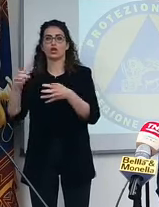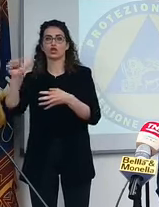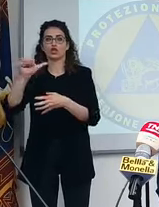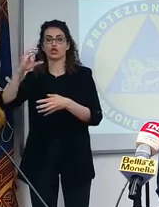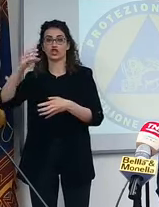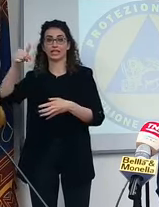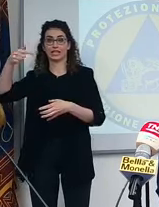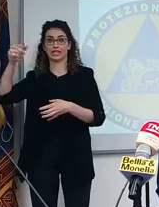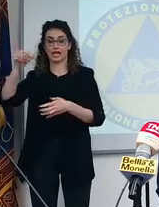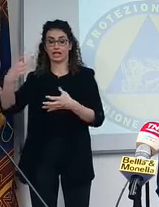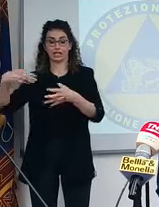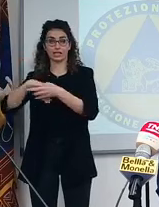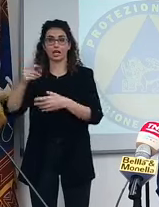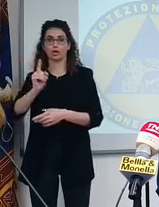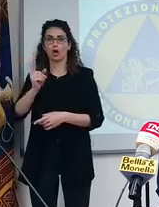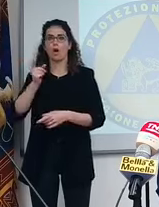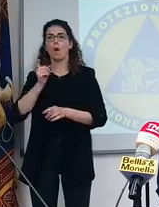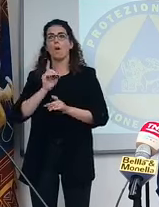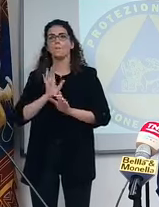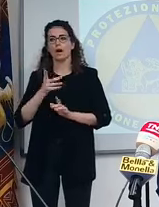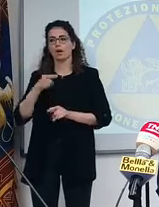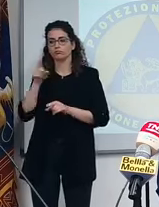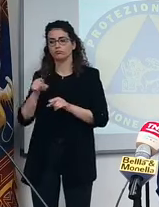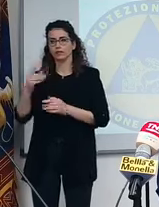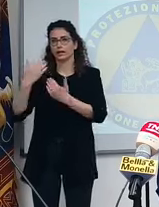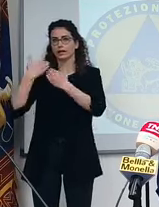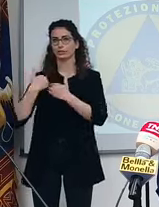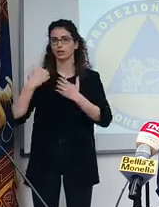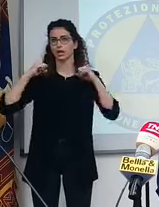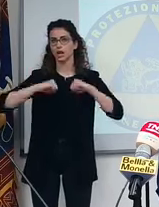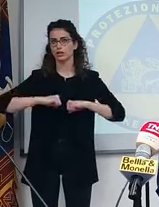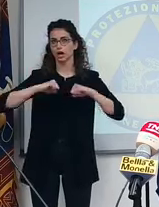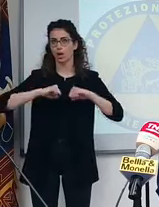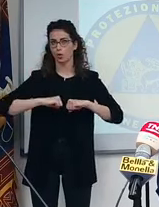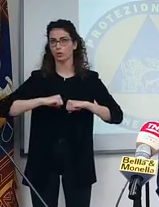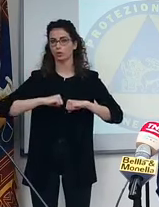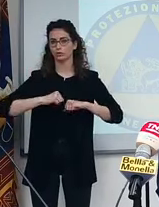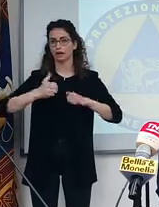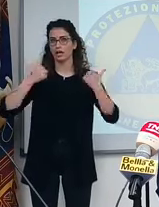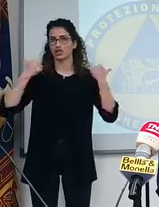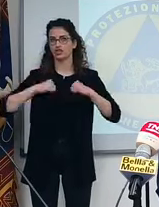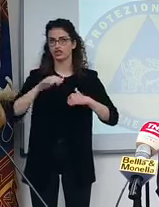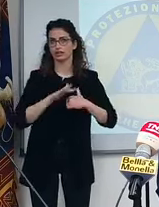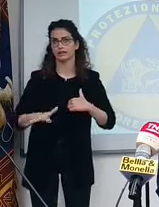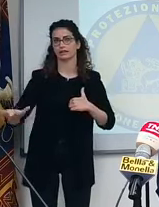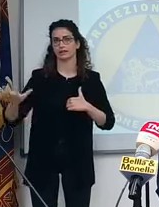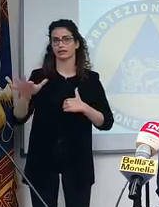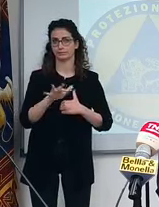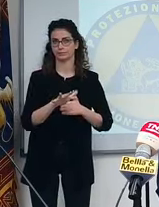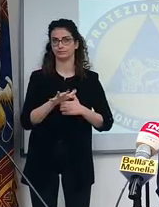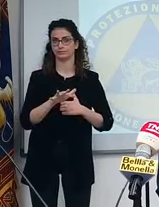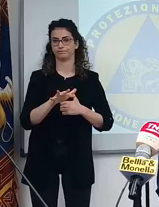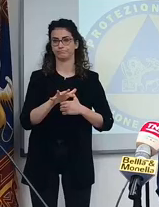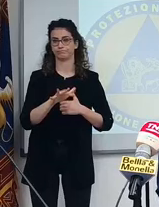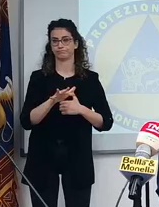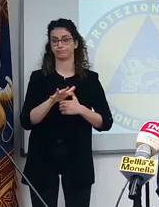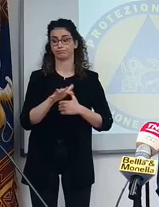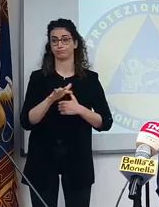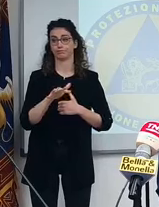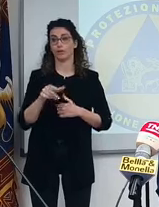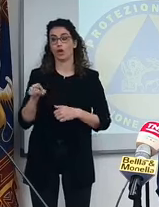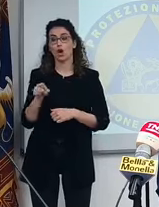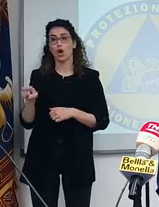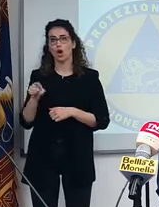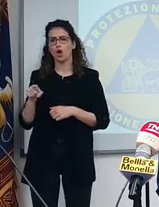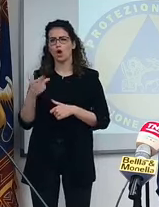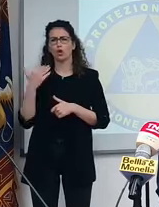ma sono i responsabili della salute dei cittadini e sono quelli che tutti i giorni